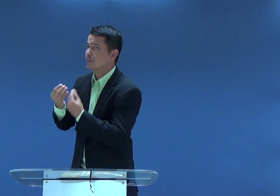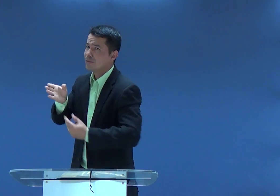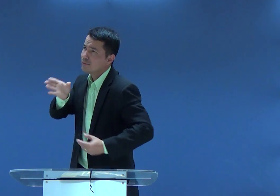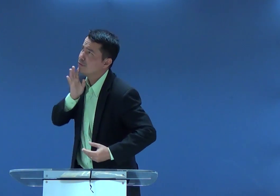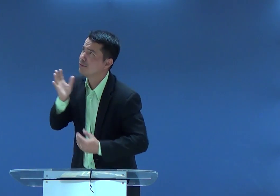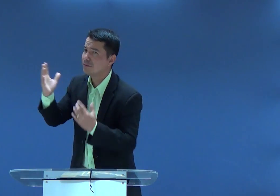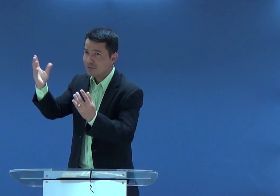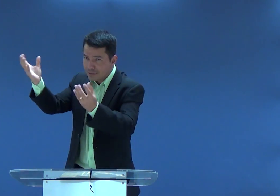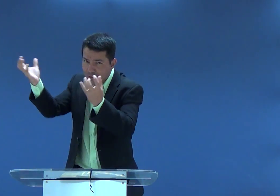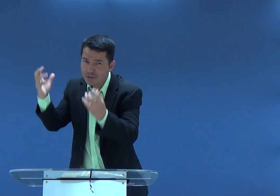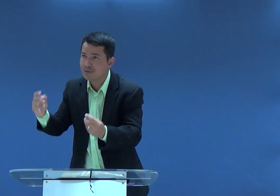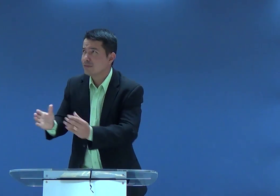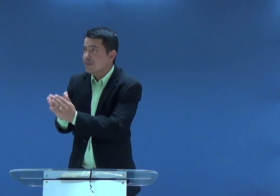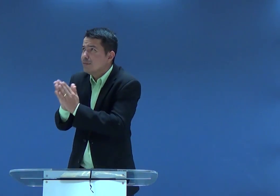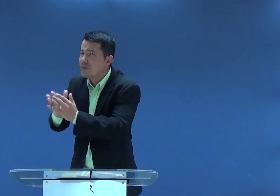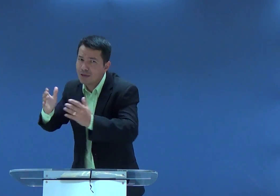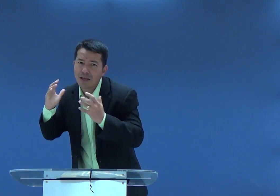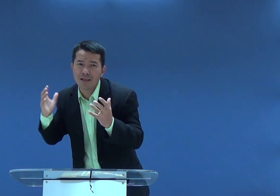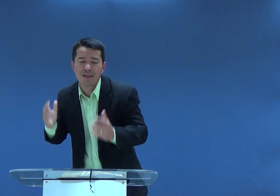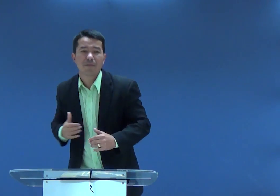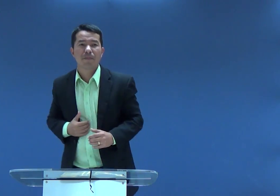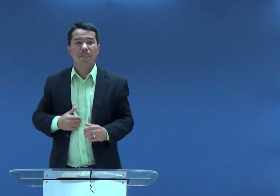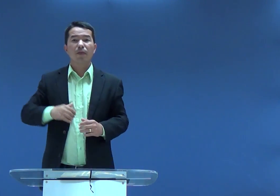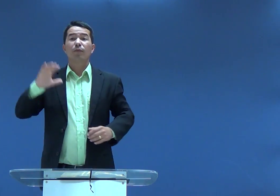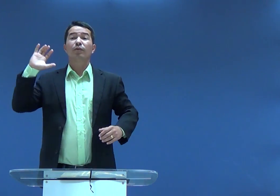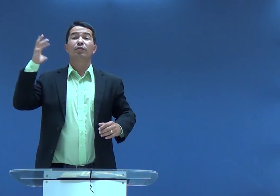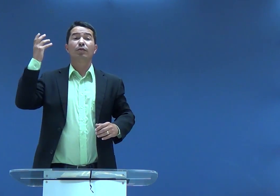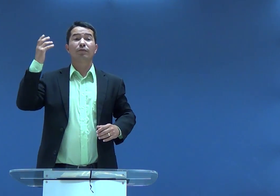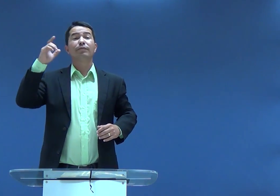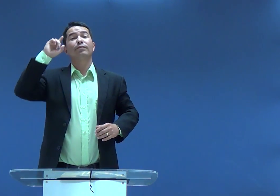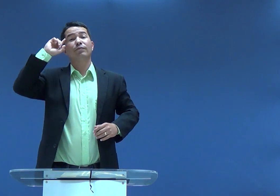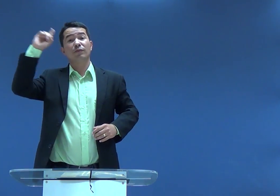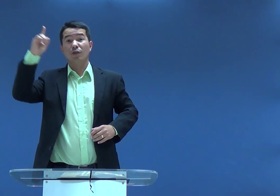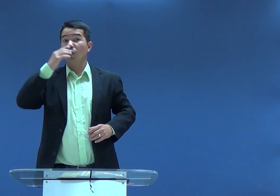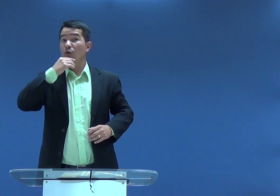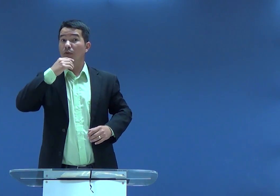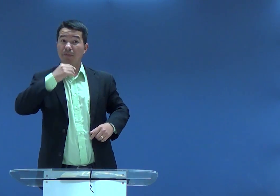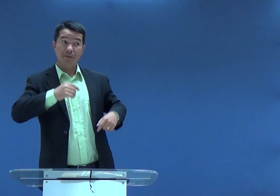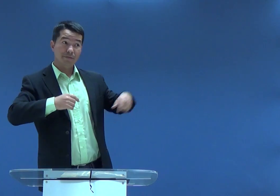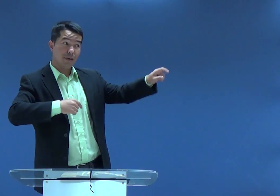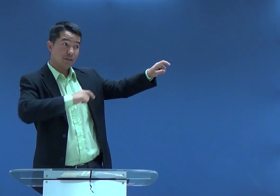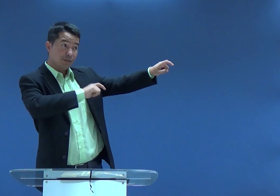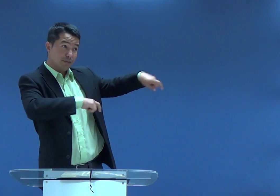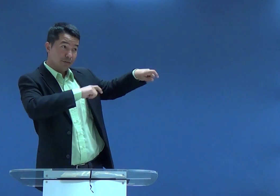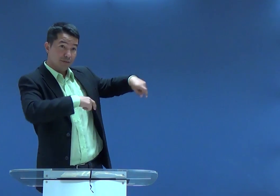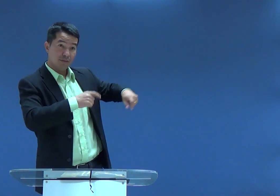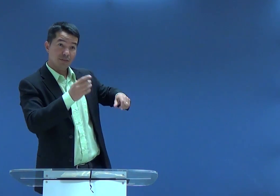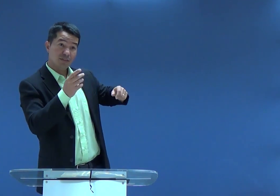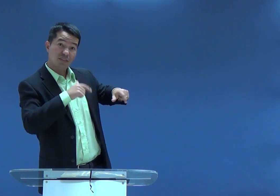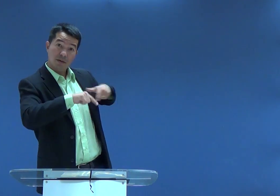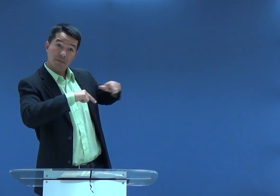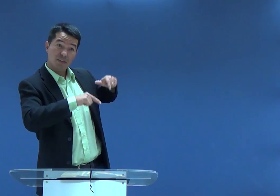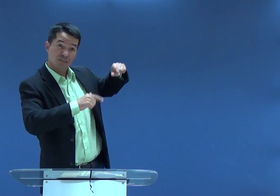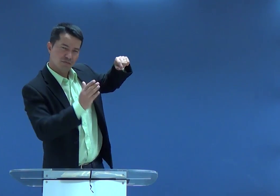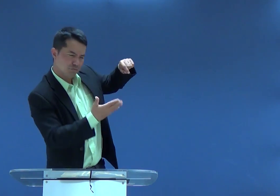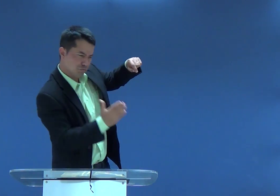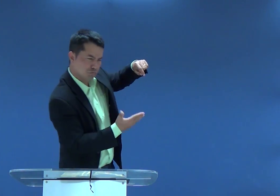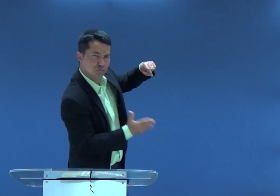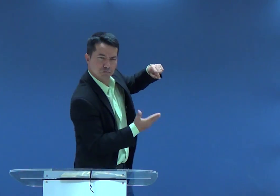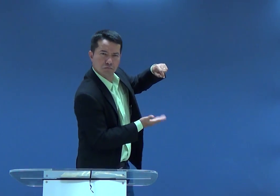Mostra o que o Senhor tem pra mim. Eu quero te conhecer. Nessa busca se desempregada. Um certo dia, foi trabalhar, né? No seu trabalho,